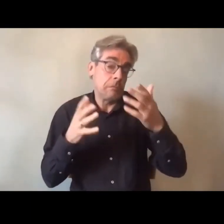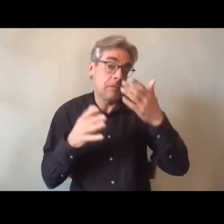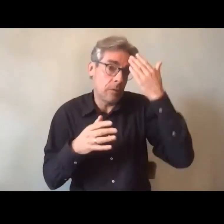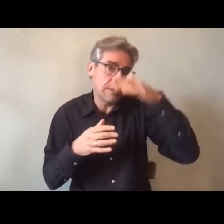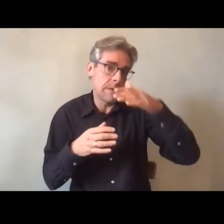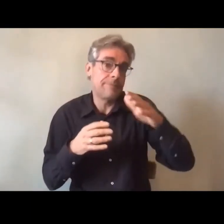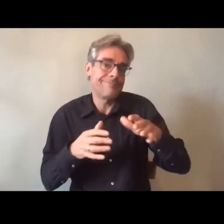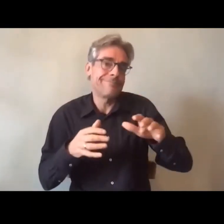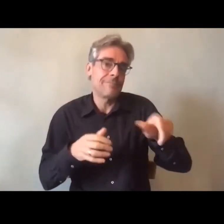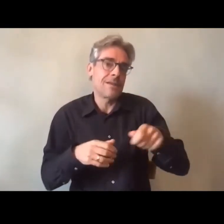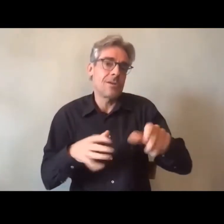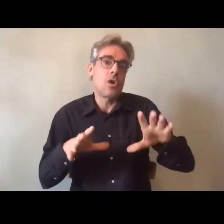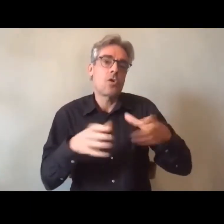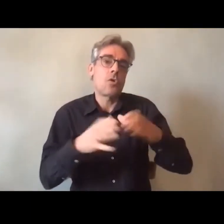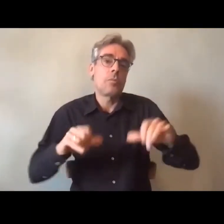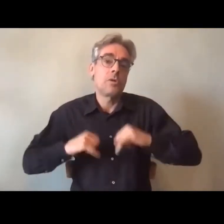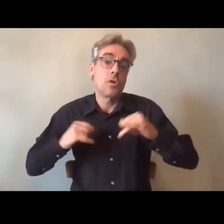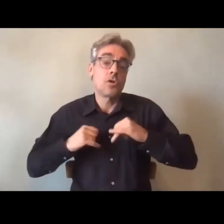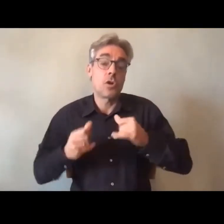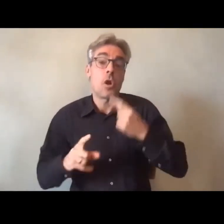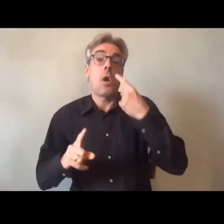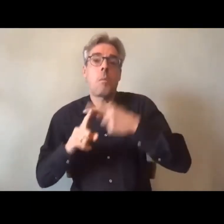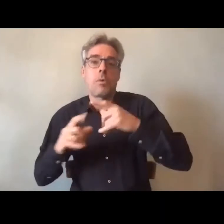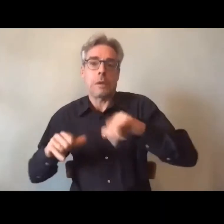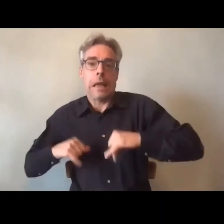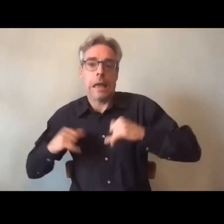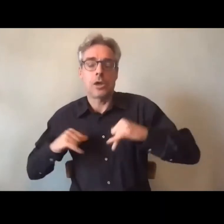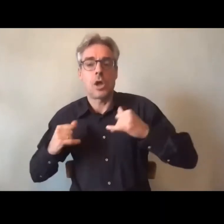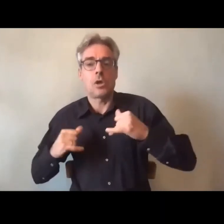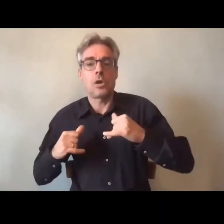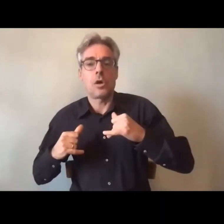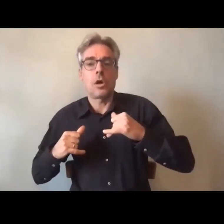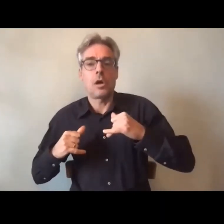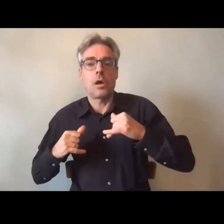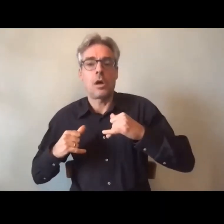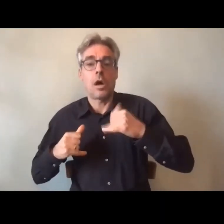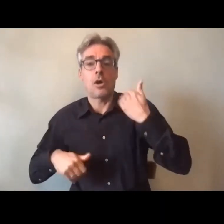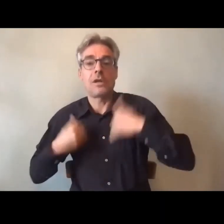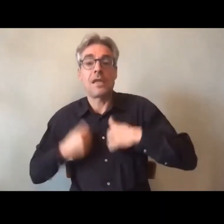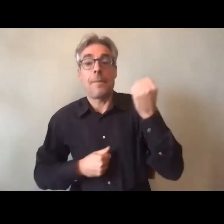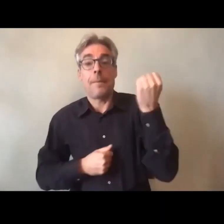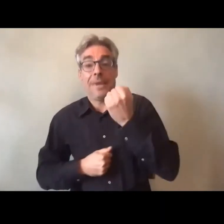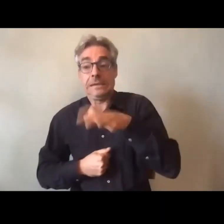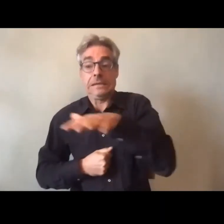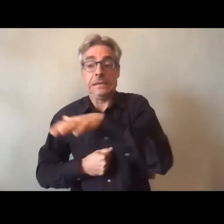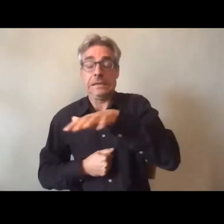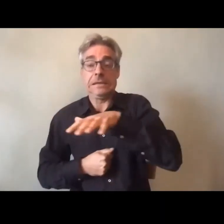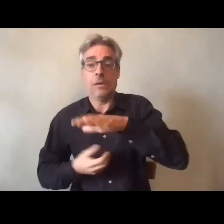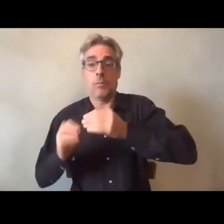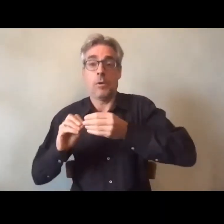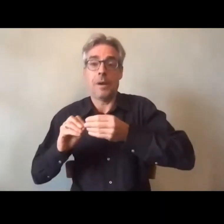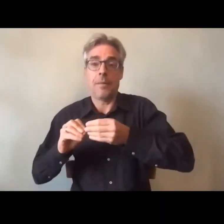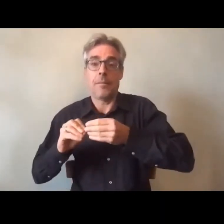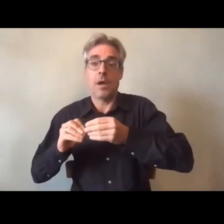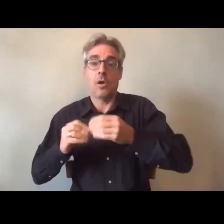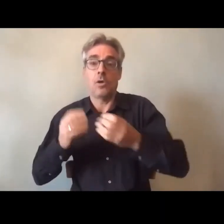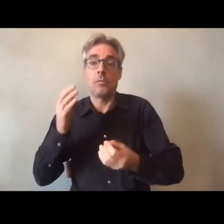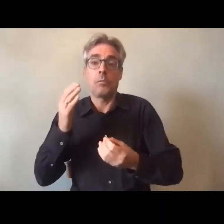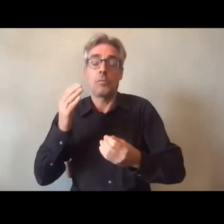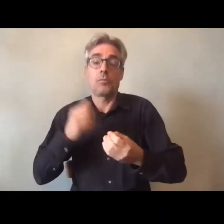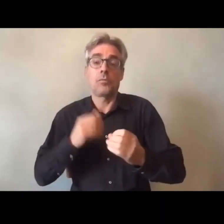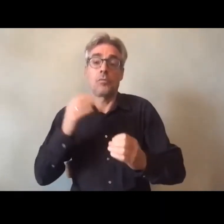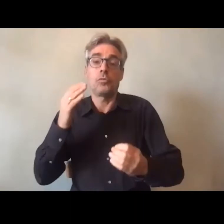jeunes et en particulier les jeunes en situation de handicap seront affectés dans leur capacité à